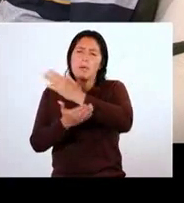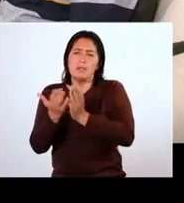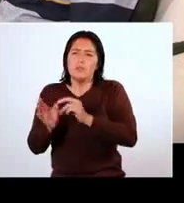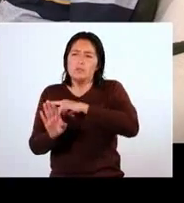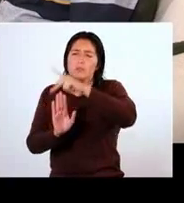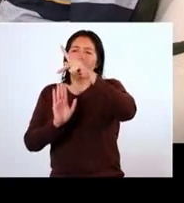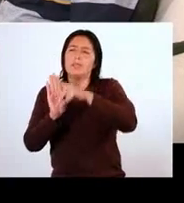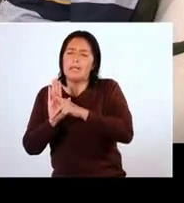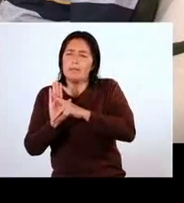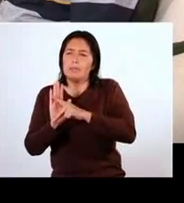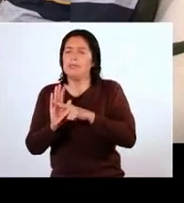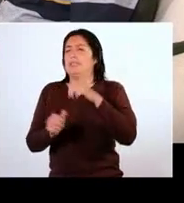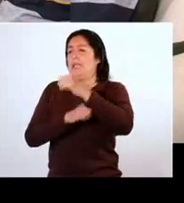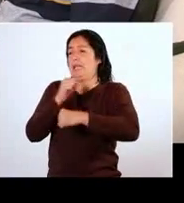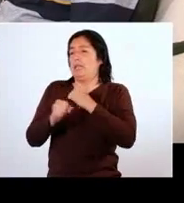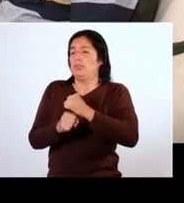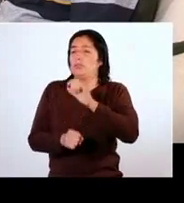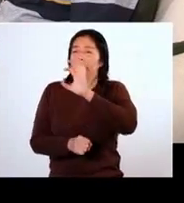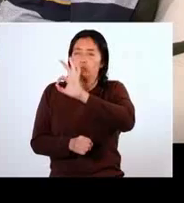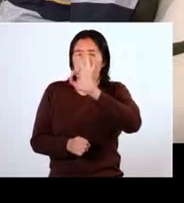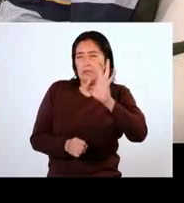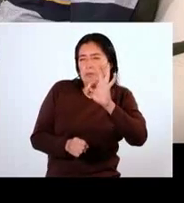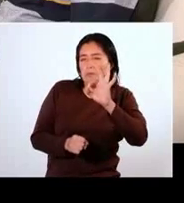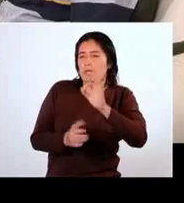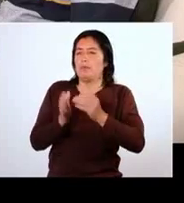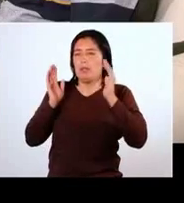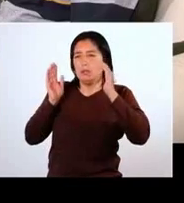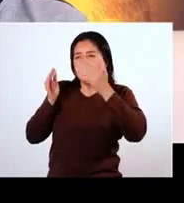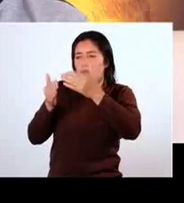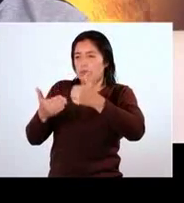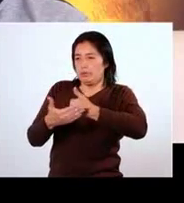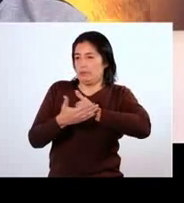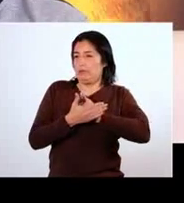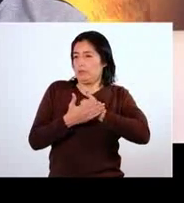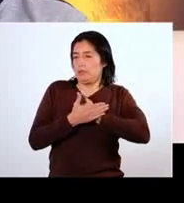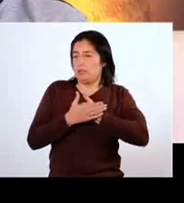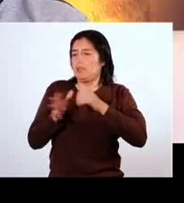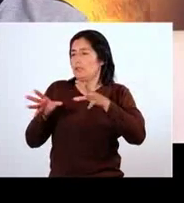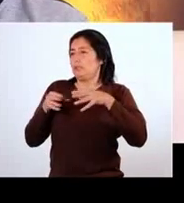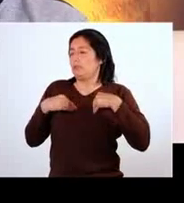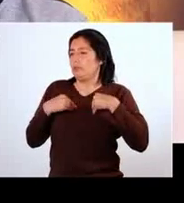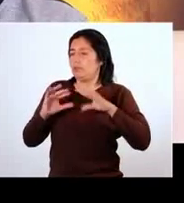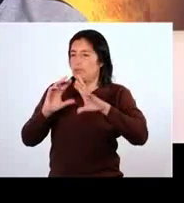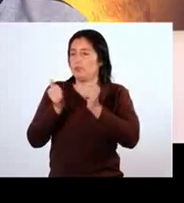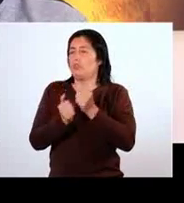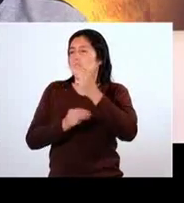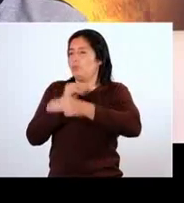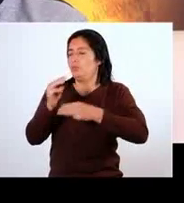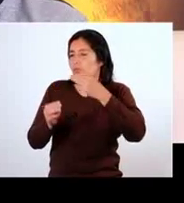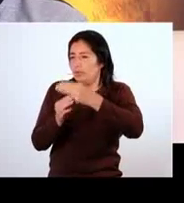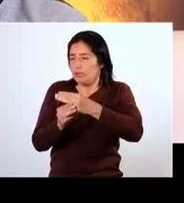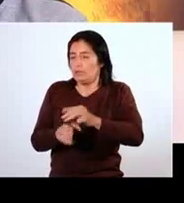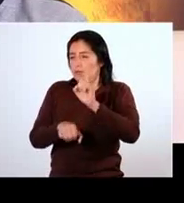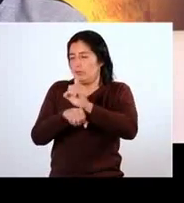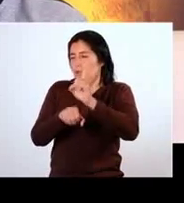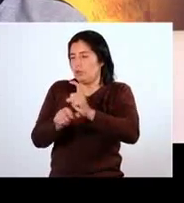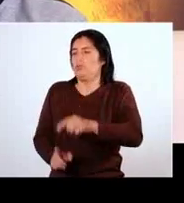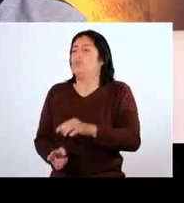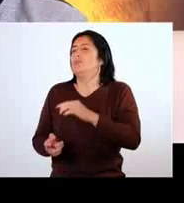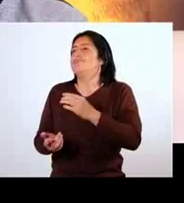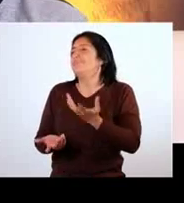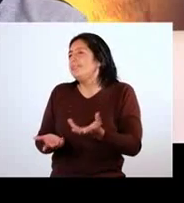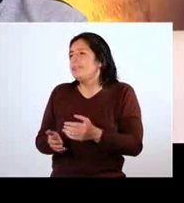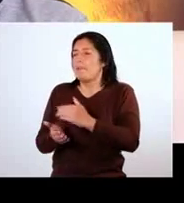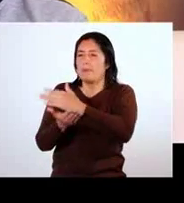un programa que se creó en el año 99 orientado al espectro autista. Es aceptado por la Asociación Mundial de Educación Especial, fue parte del Congreso